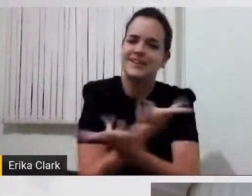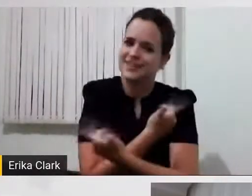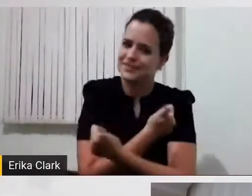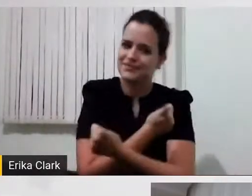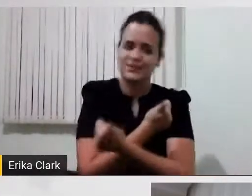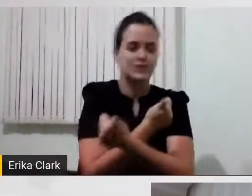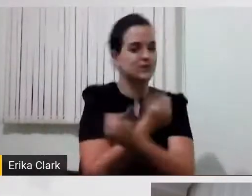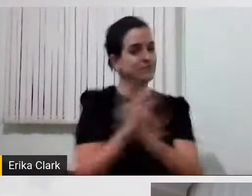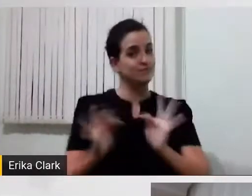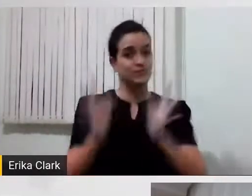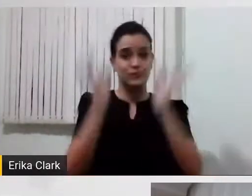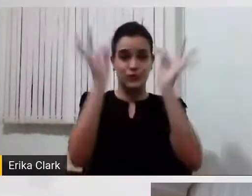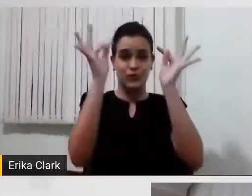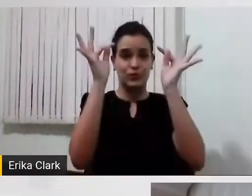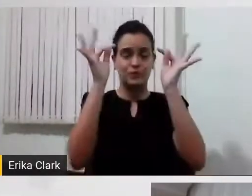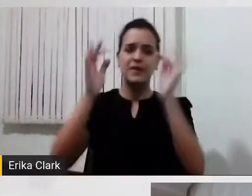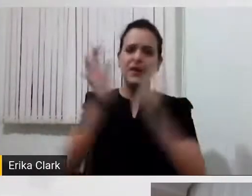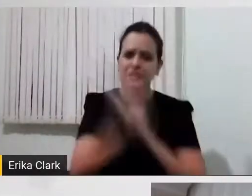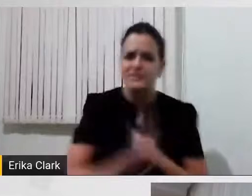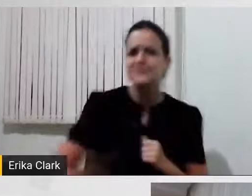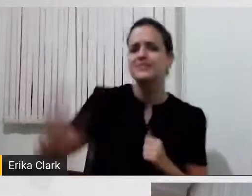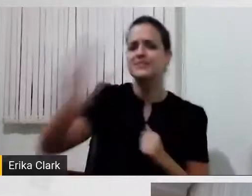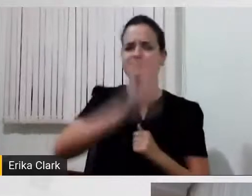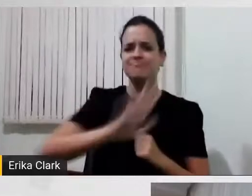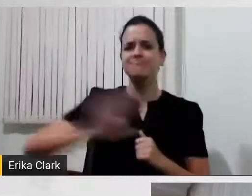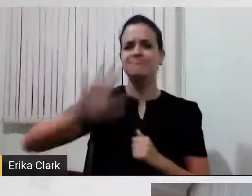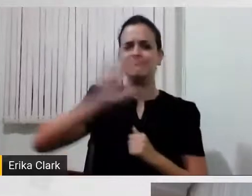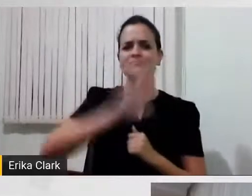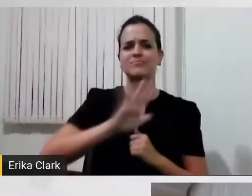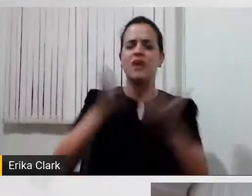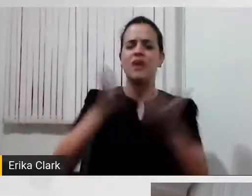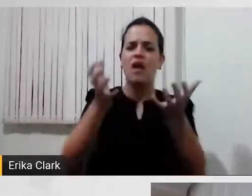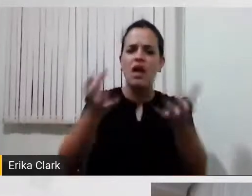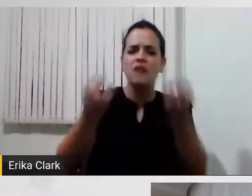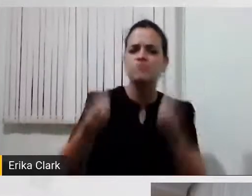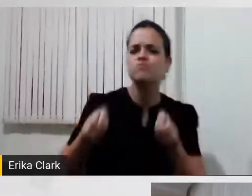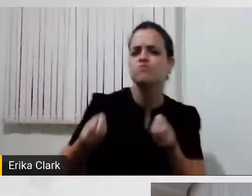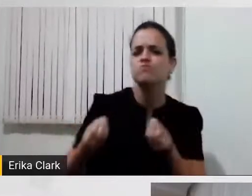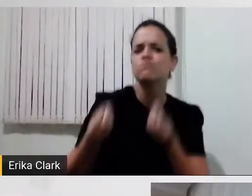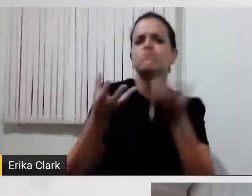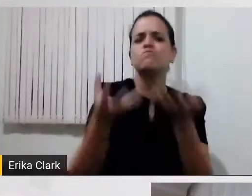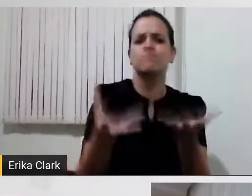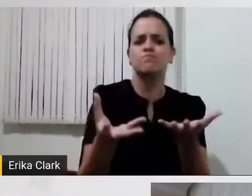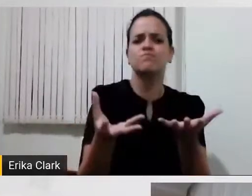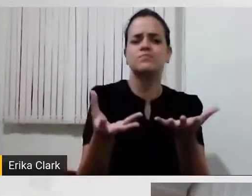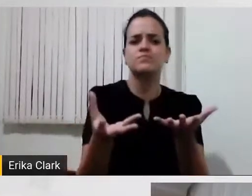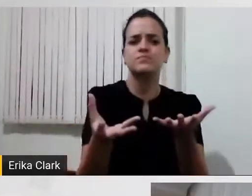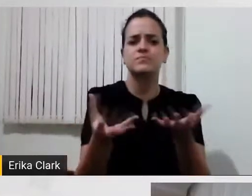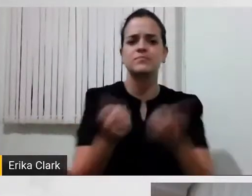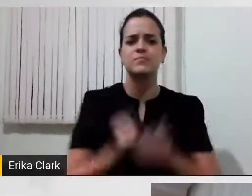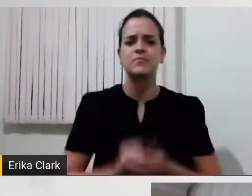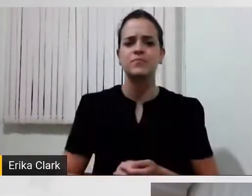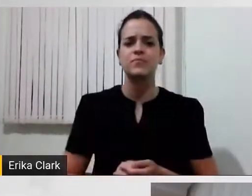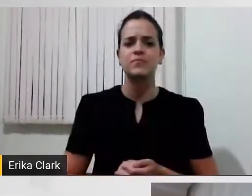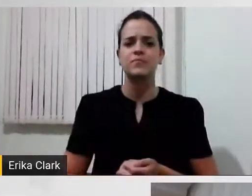que, em geral, visa promover uma maior liberdade,